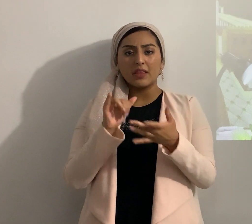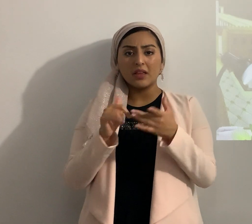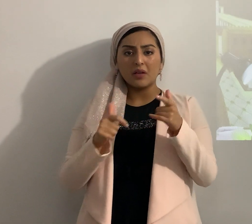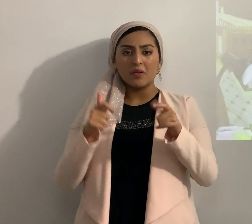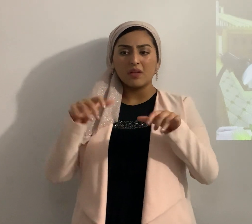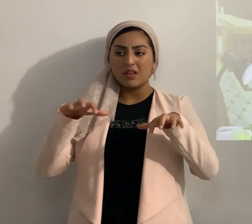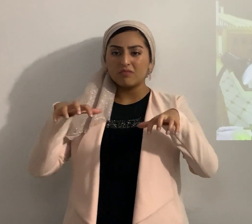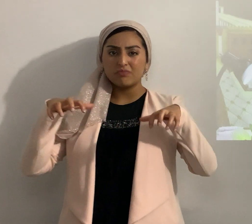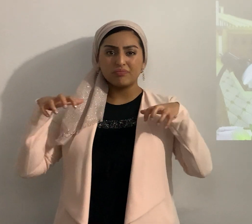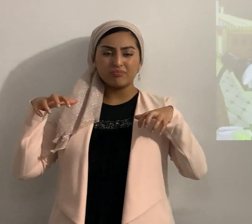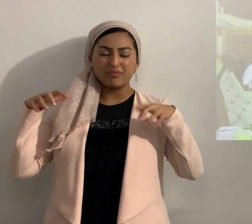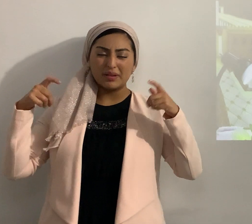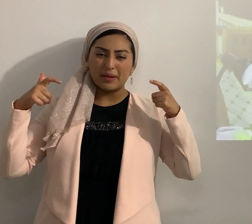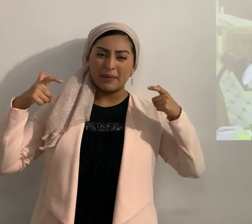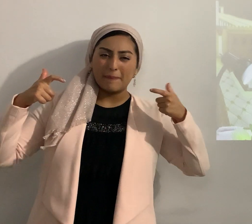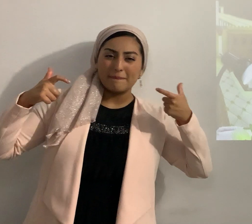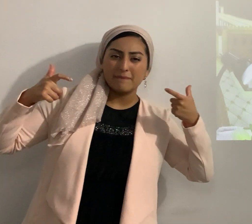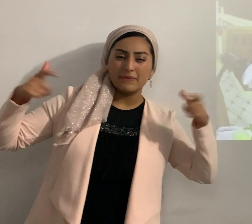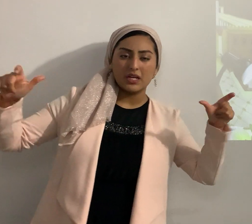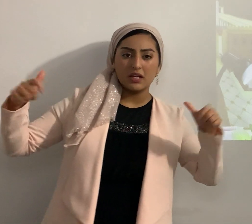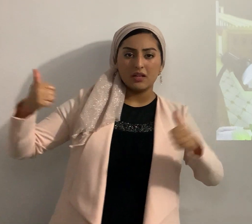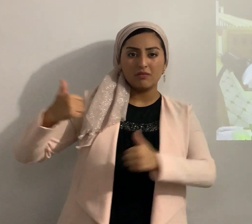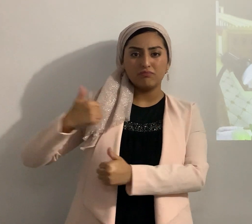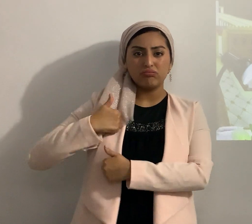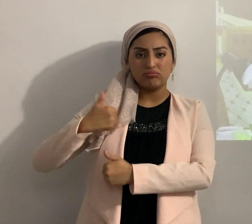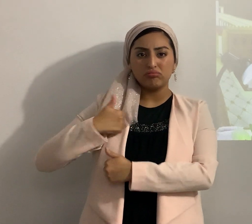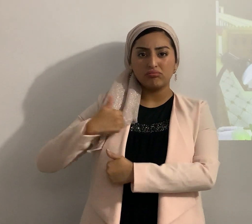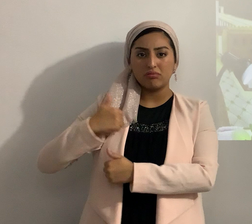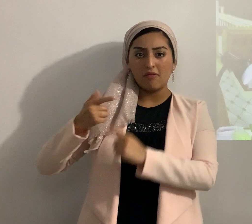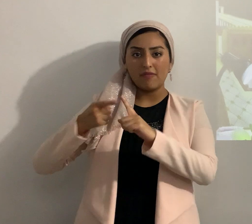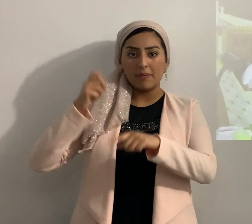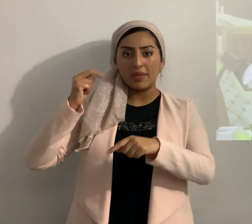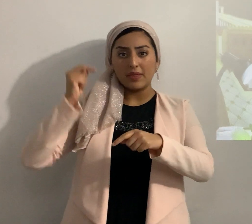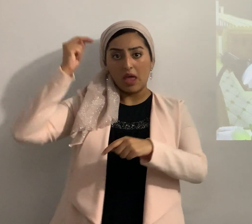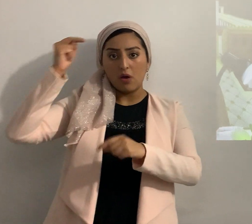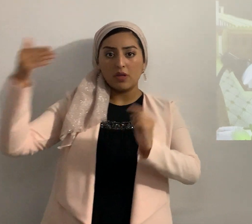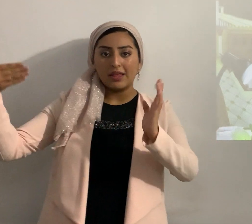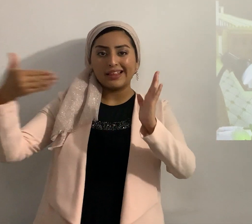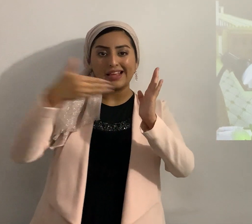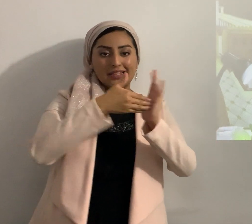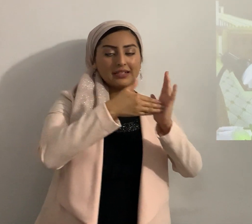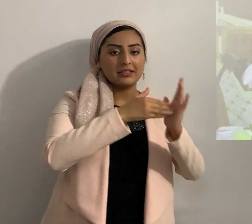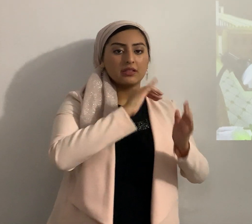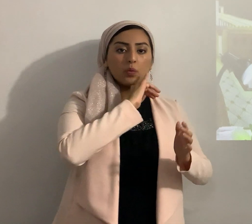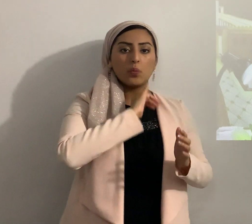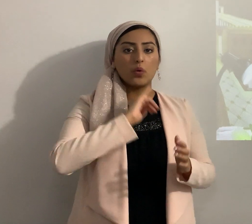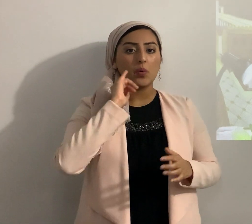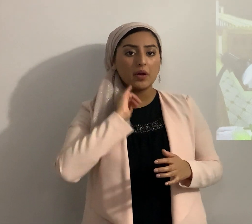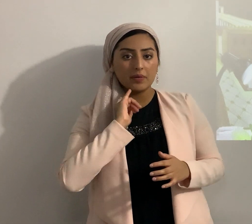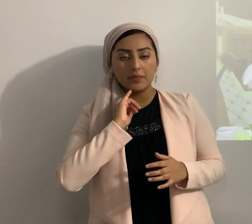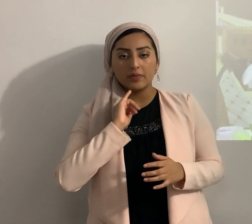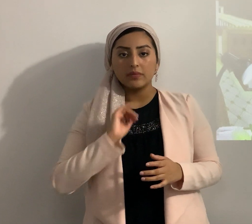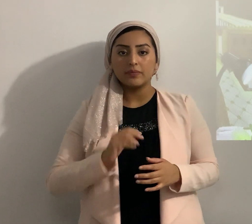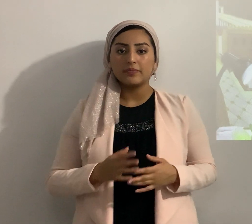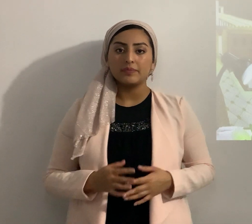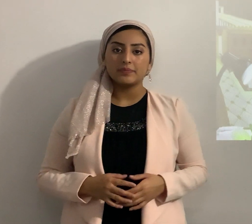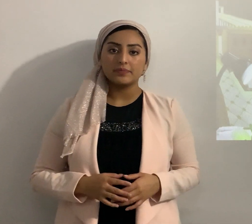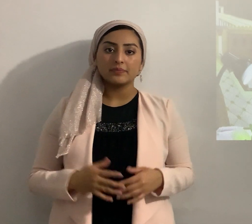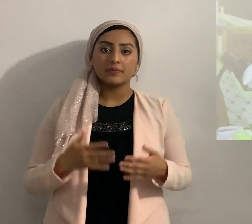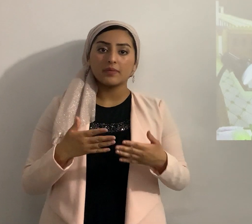masiva terrible de fuerzas del norte contra Israel entonces, antes de avanzar